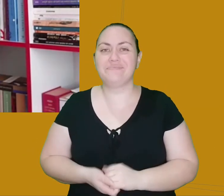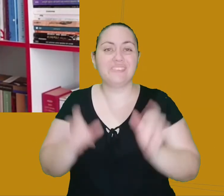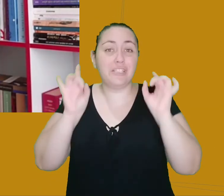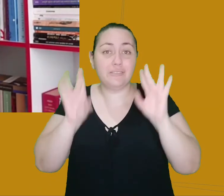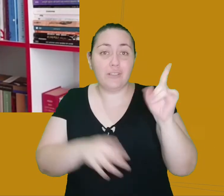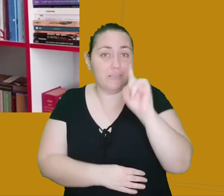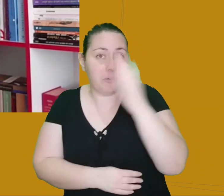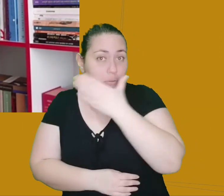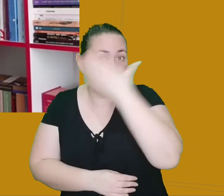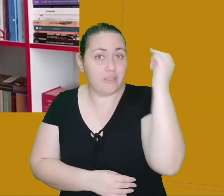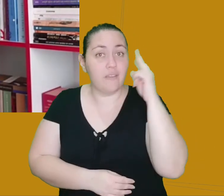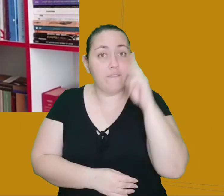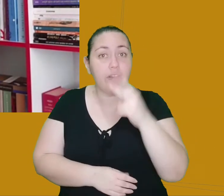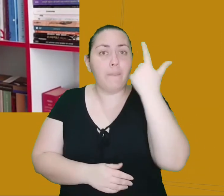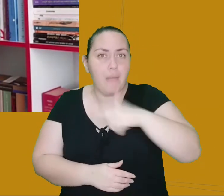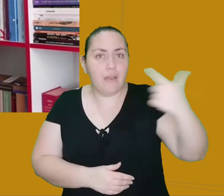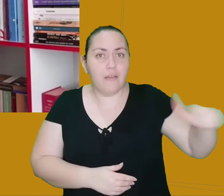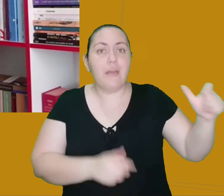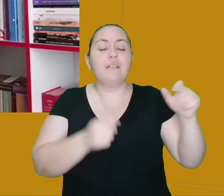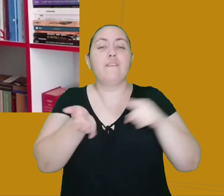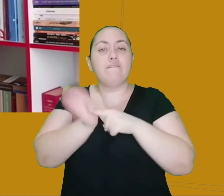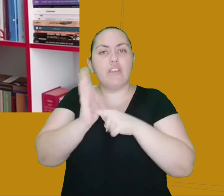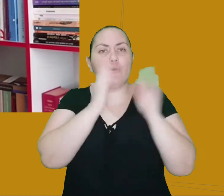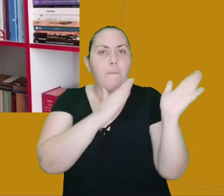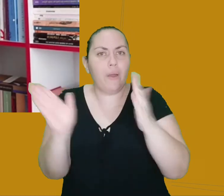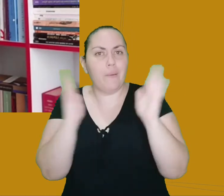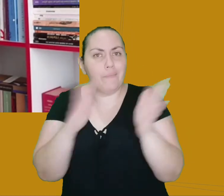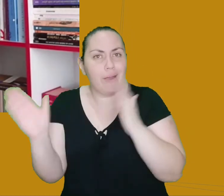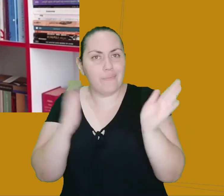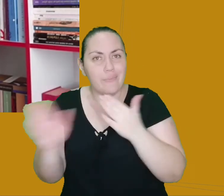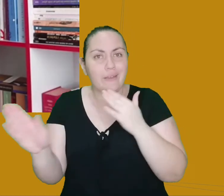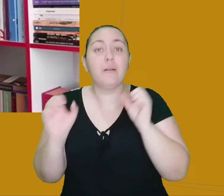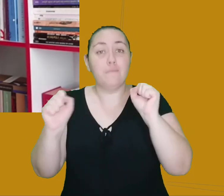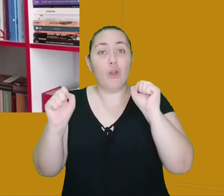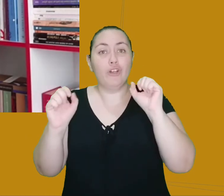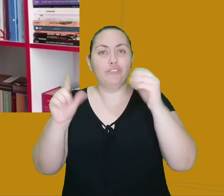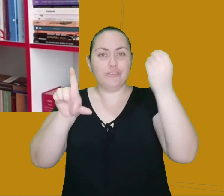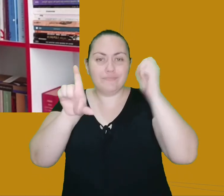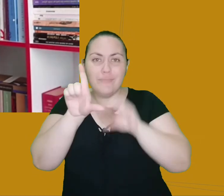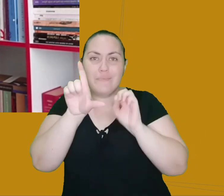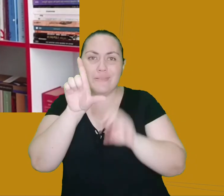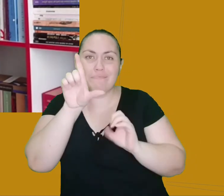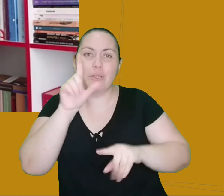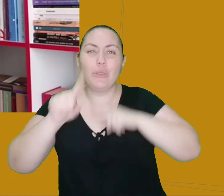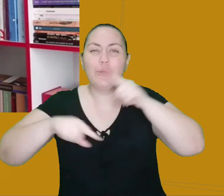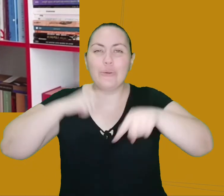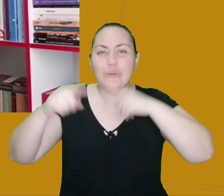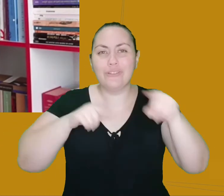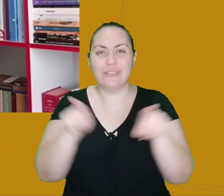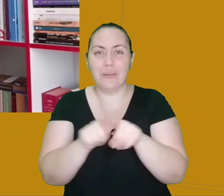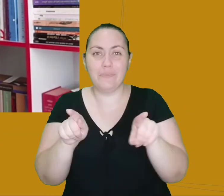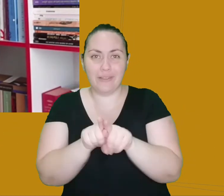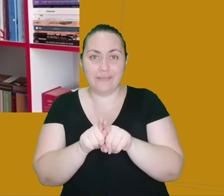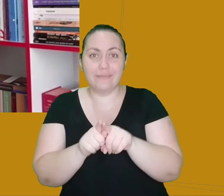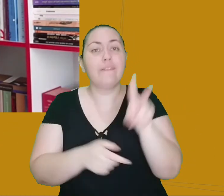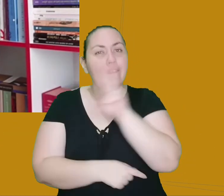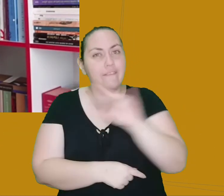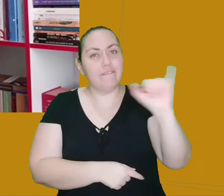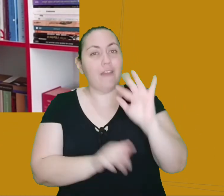esqueçam de conferir os outros vídeos da nossa série, deixem seus comentários aqui, as suas dúvidas, e que a gente vai fazer um vídeo no final